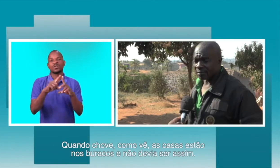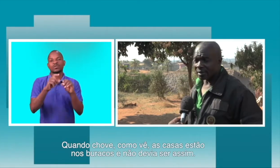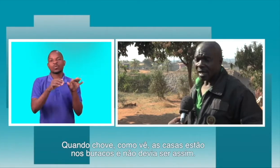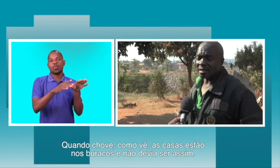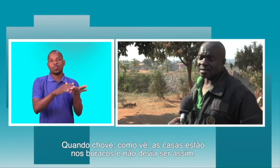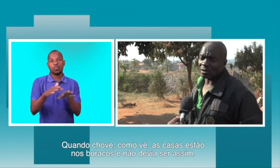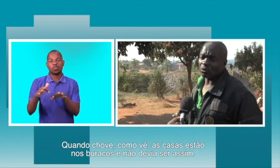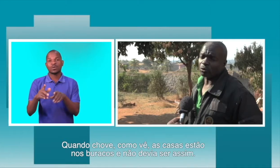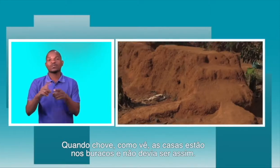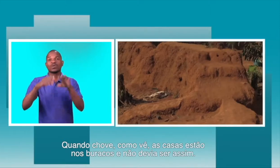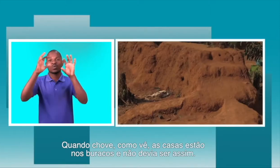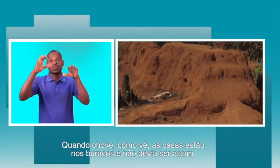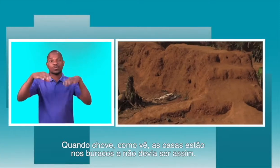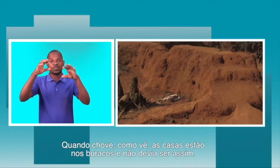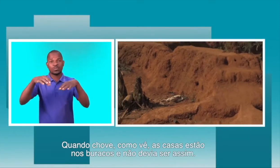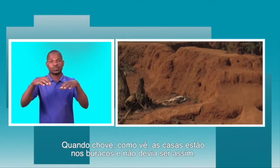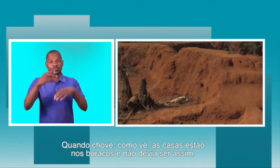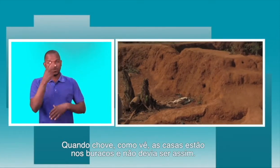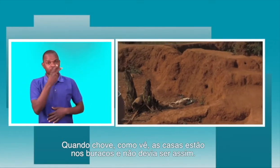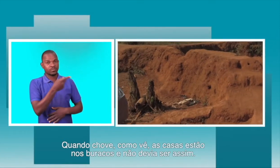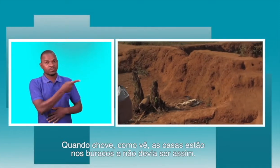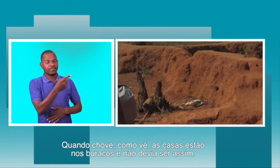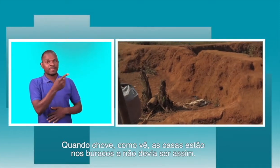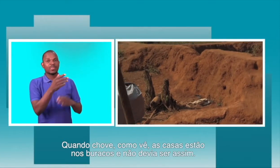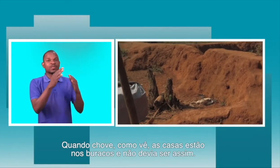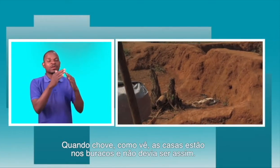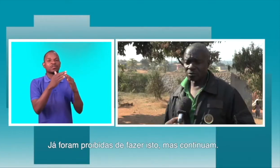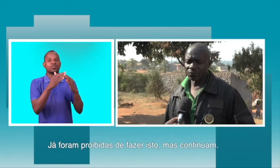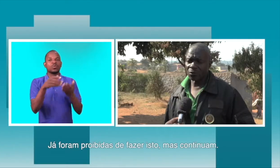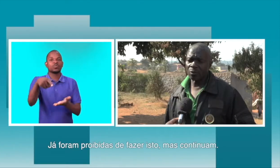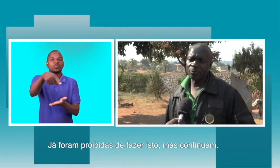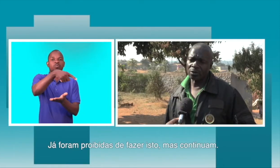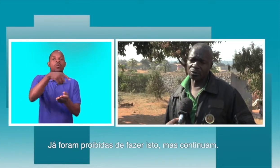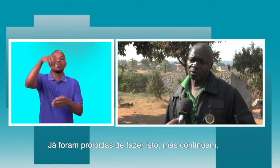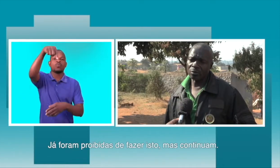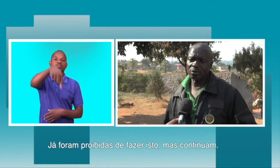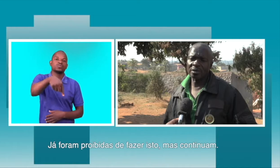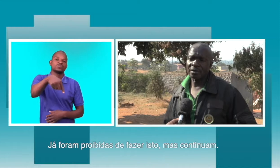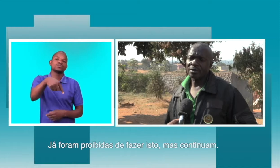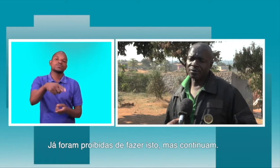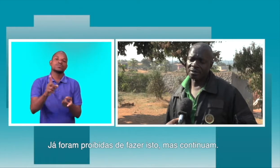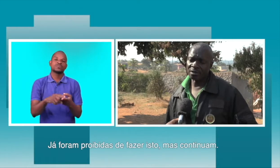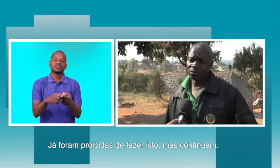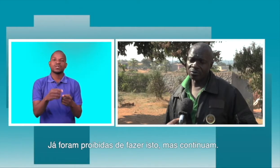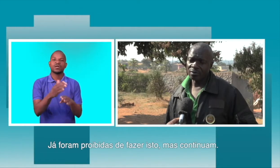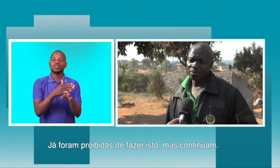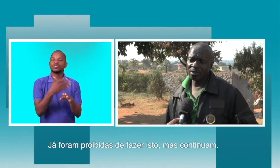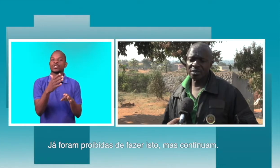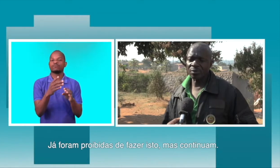a ver, as casas estão nos buracos. O que não podia ser assim. E já foram proibidos que não podem fazer isto. Mas sempre